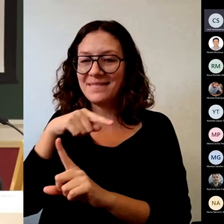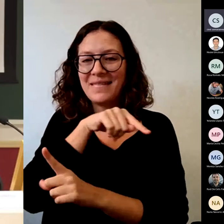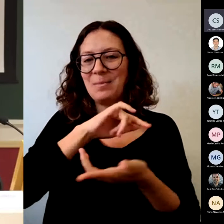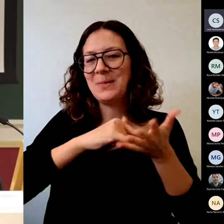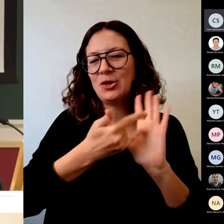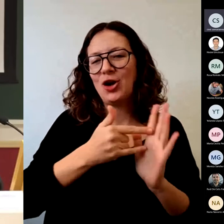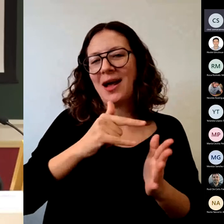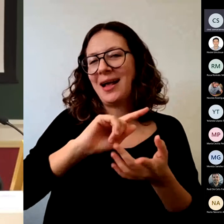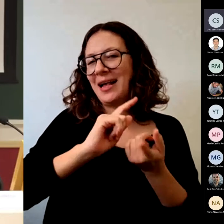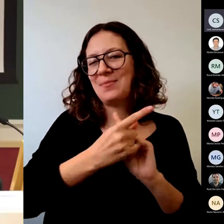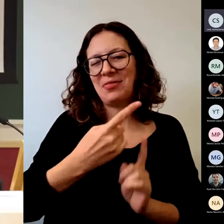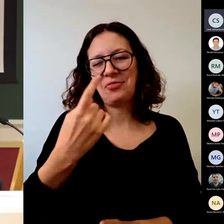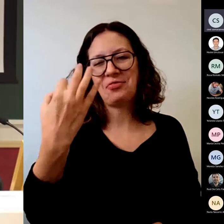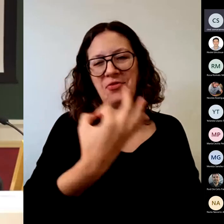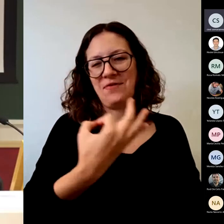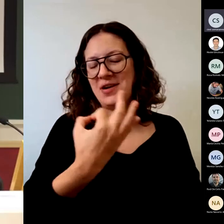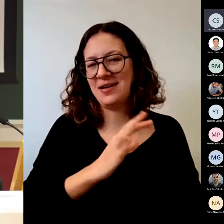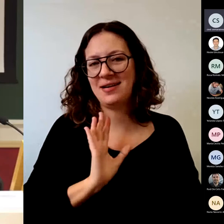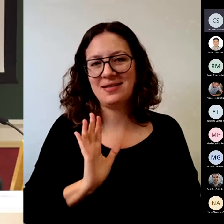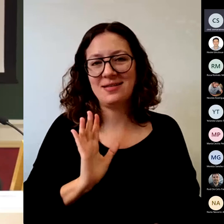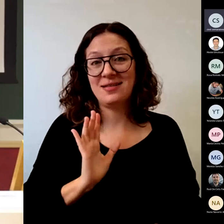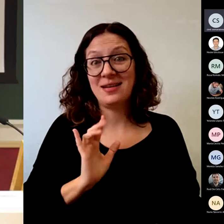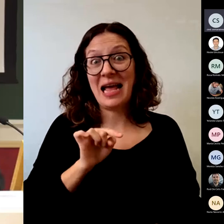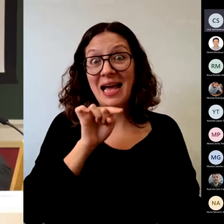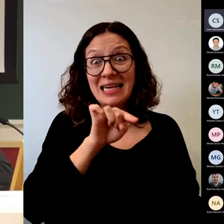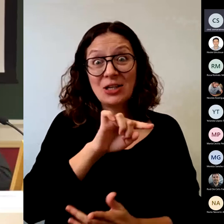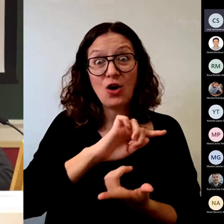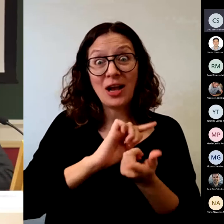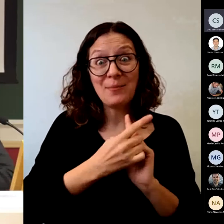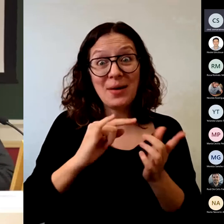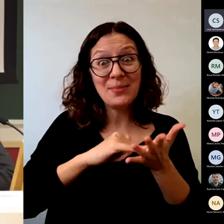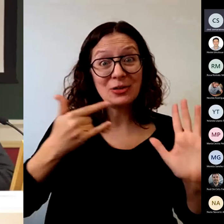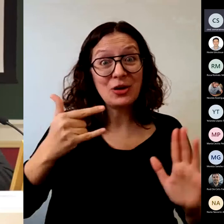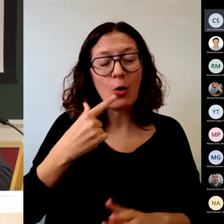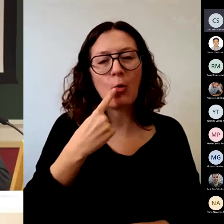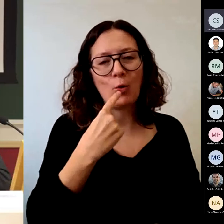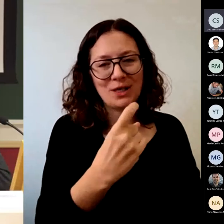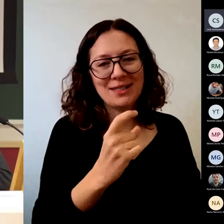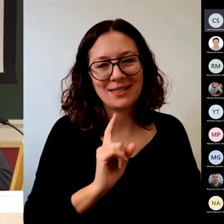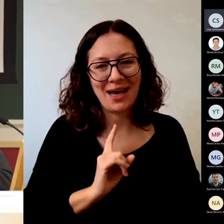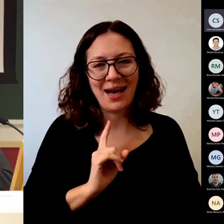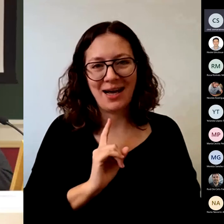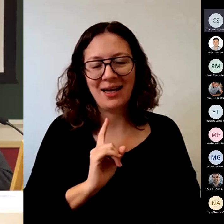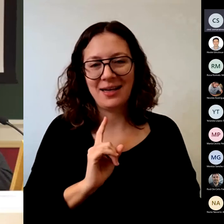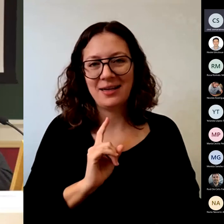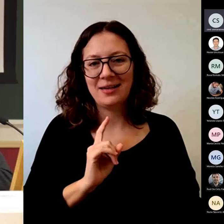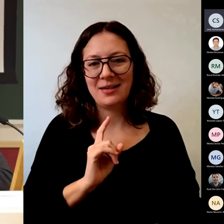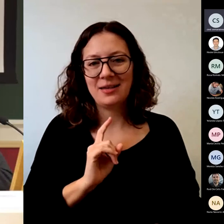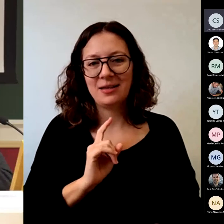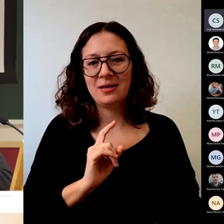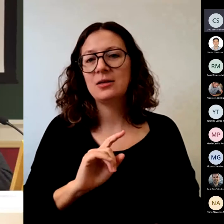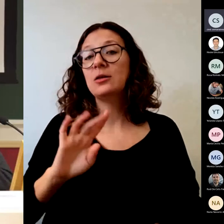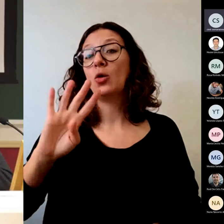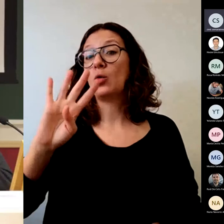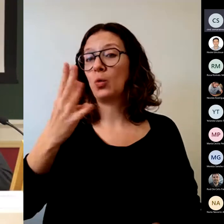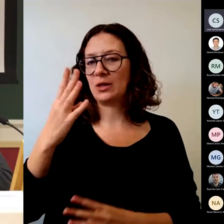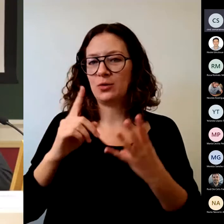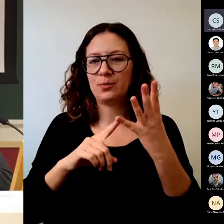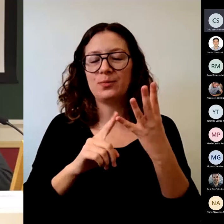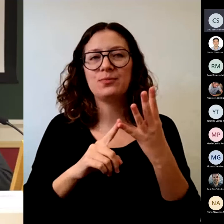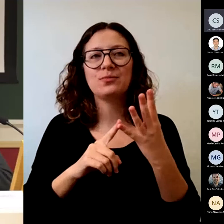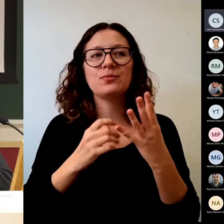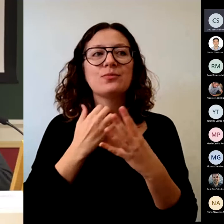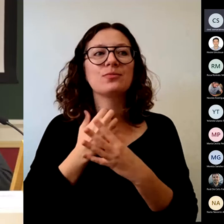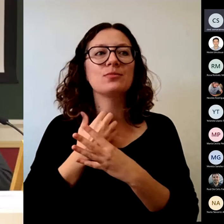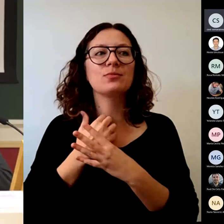todavía nos está costando. Punto cuatro. Evaluar muchas veces